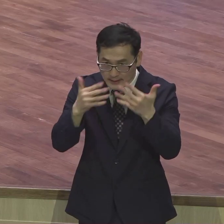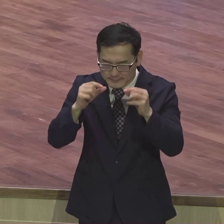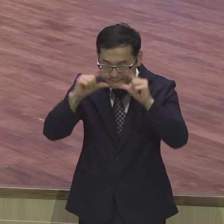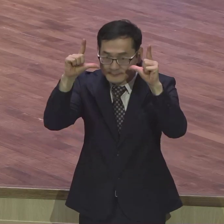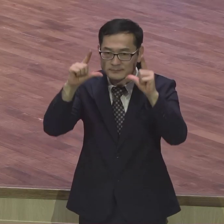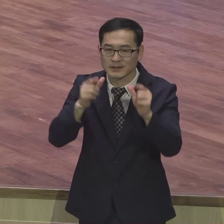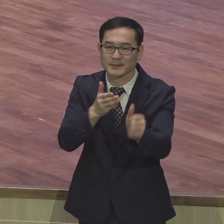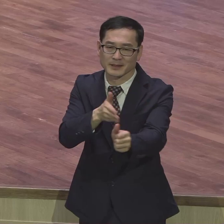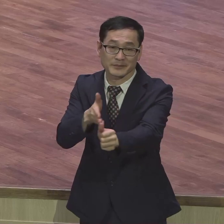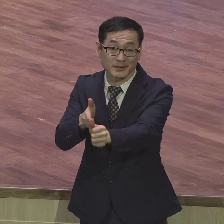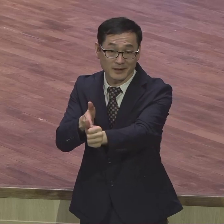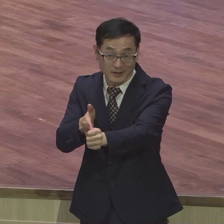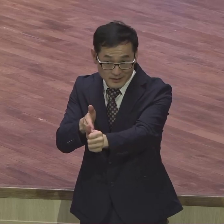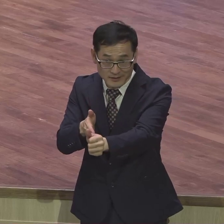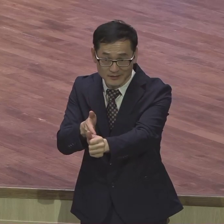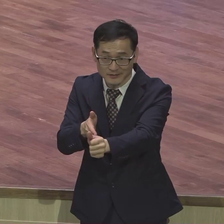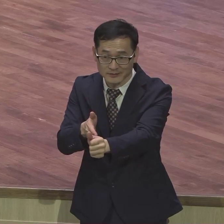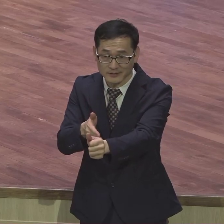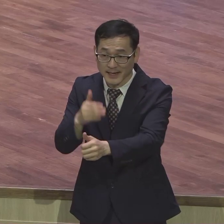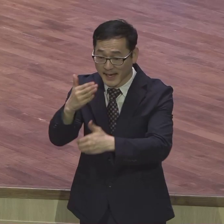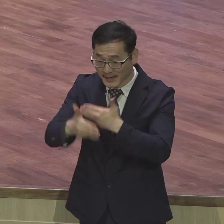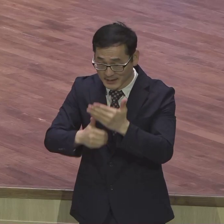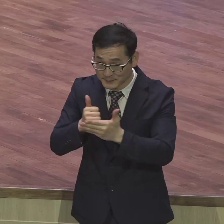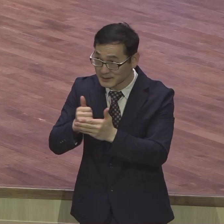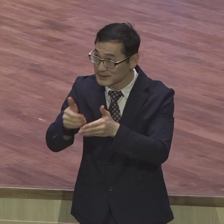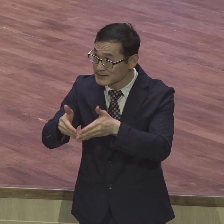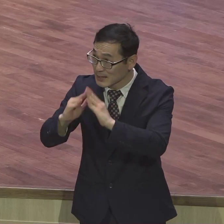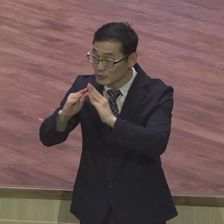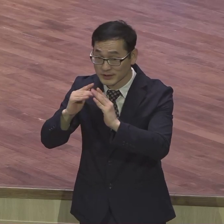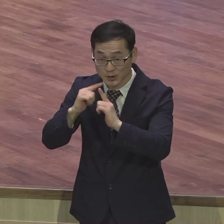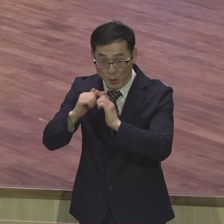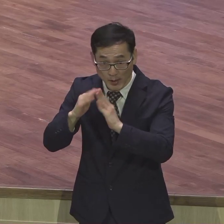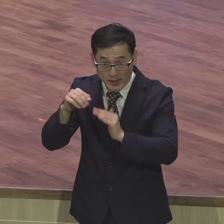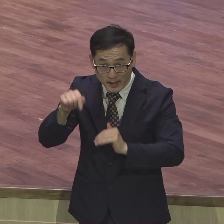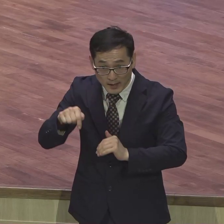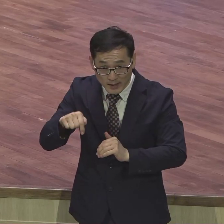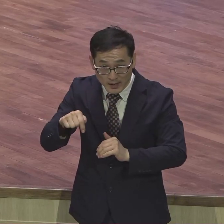하나님께서 세우신 이 교회를 세운 이유 분명히 붙잡아야 됩니다